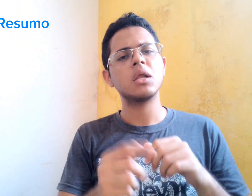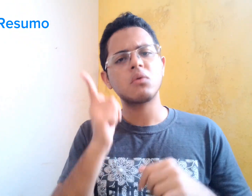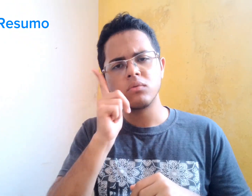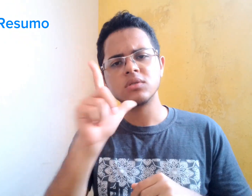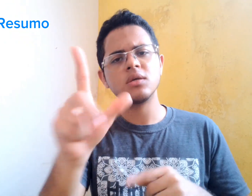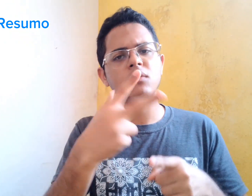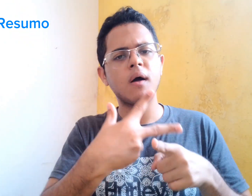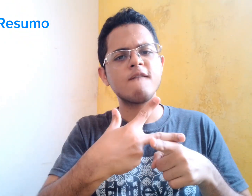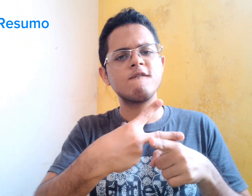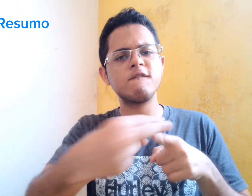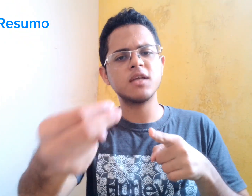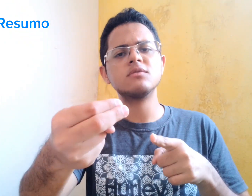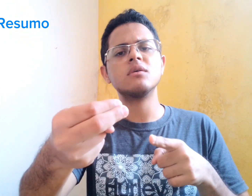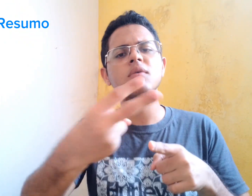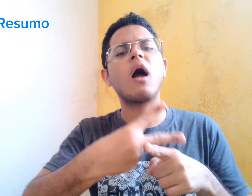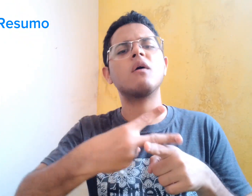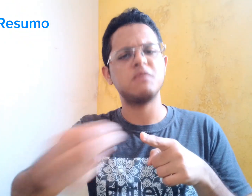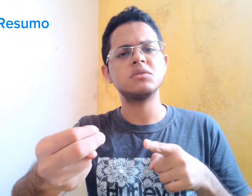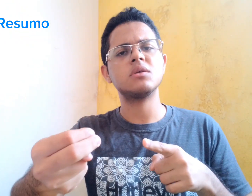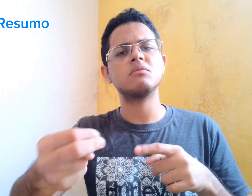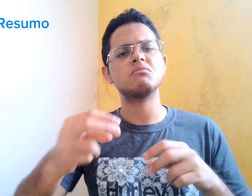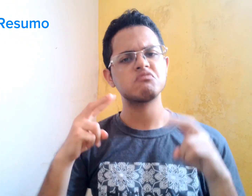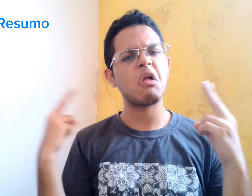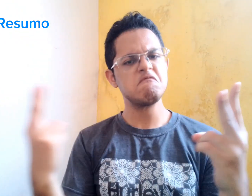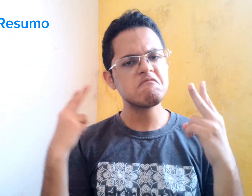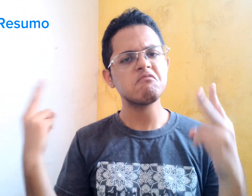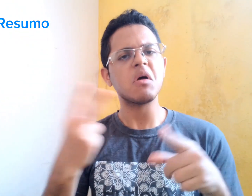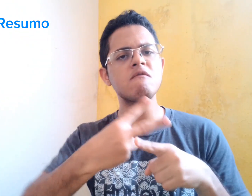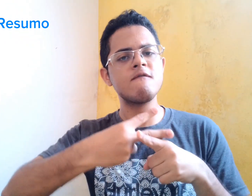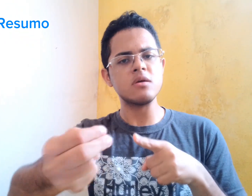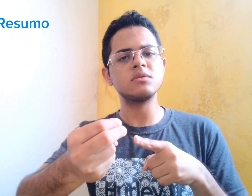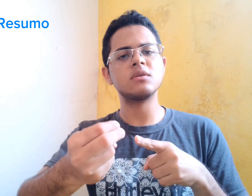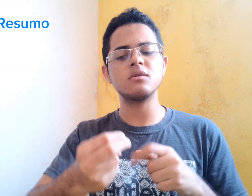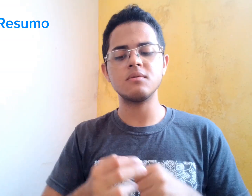Ela conseguiu vencer... Todos os obstáculos.